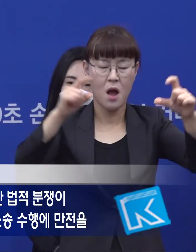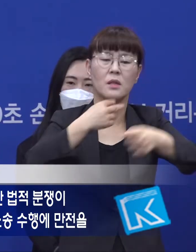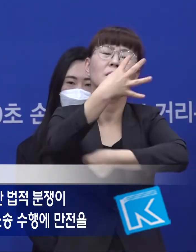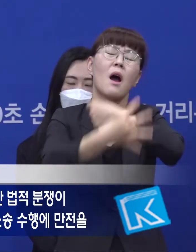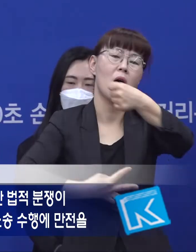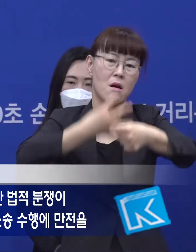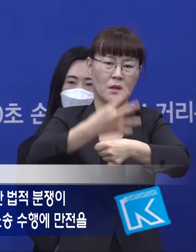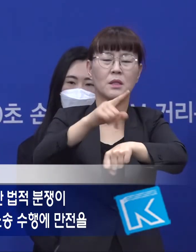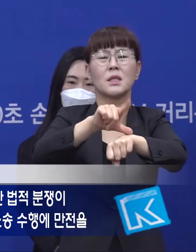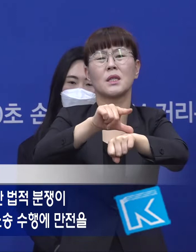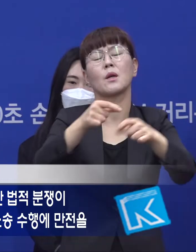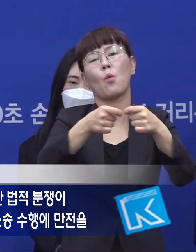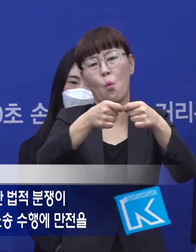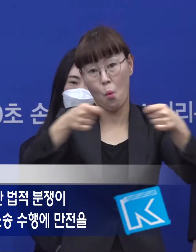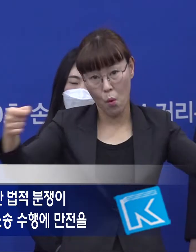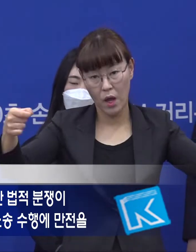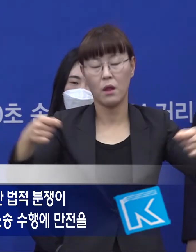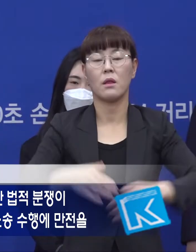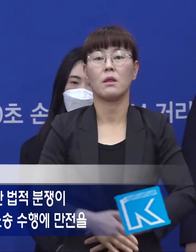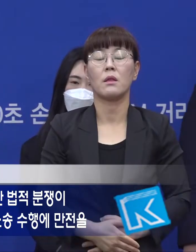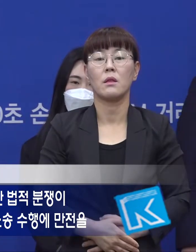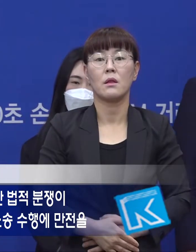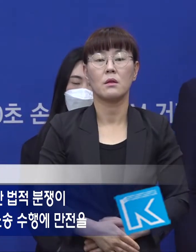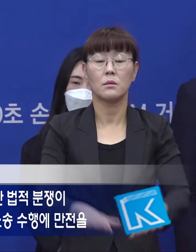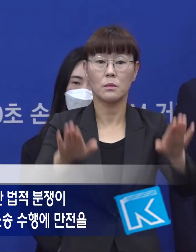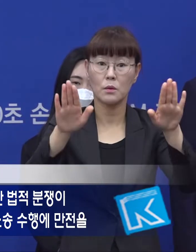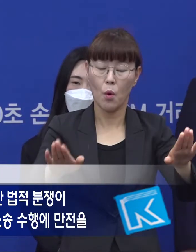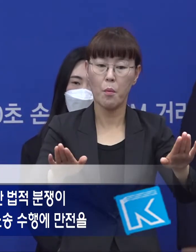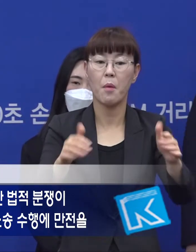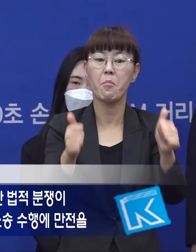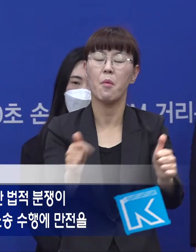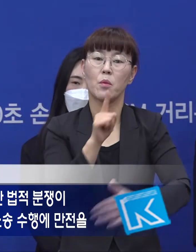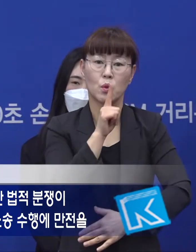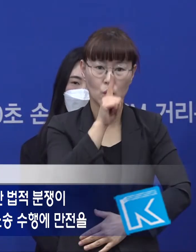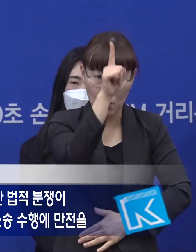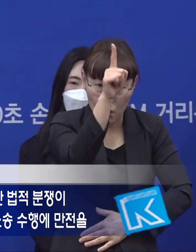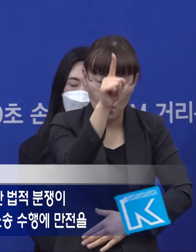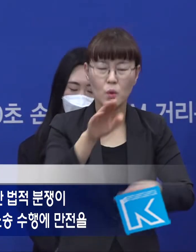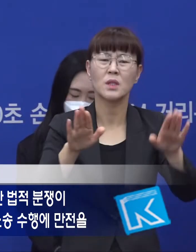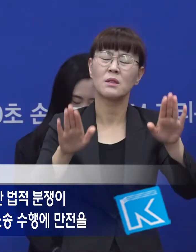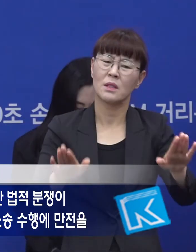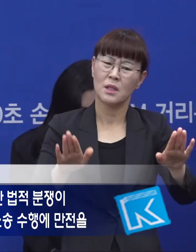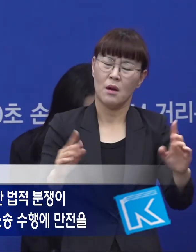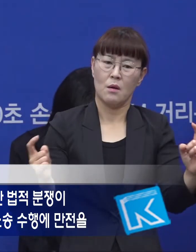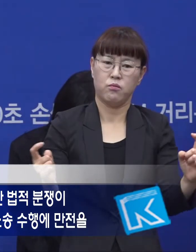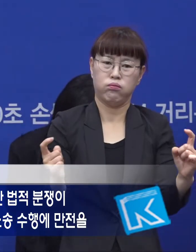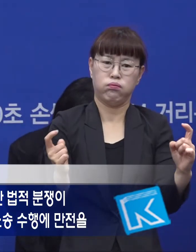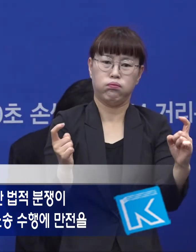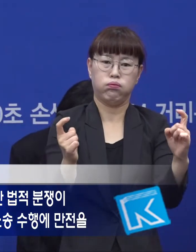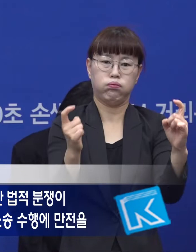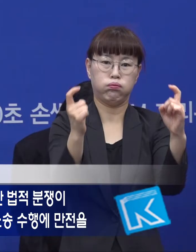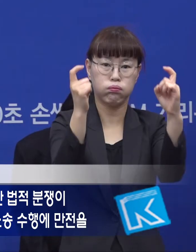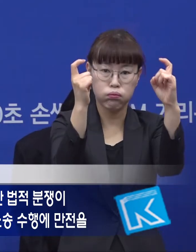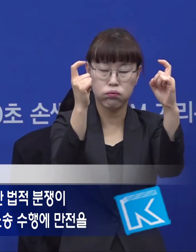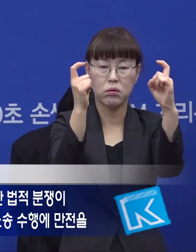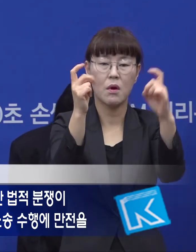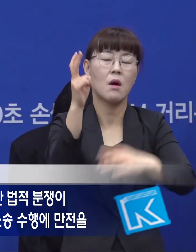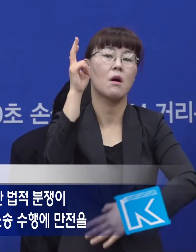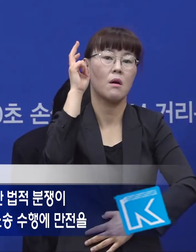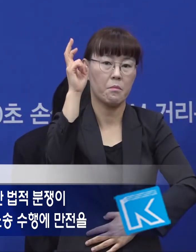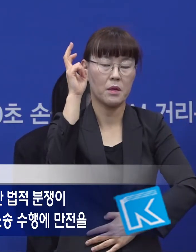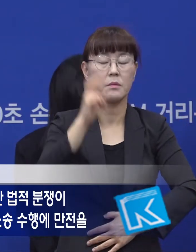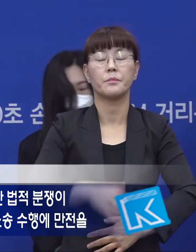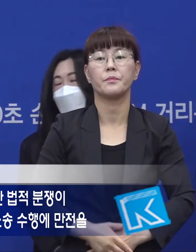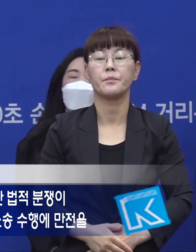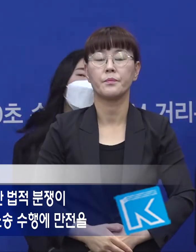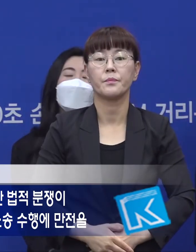정도 소요된 점을 감안할 때 이번 소송도 지난한 법정 분쟁이 될 것으로